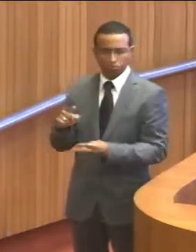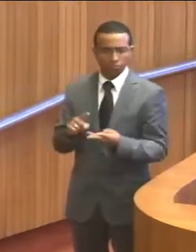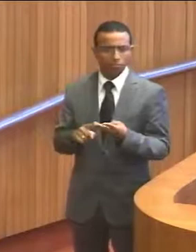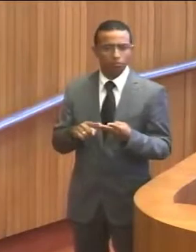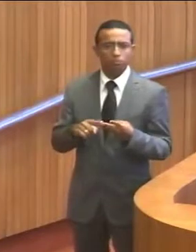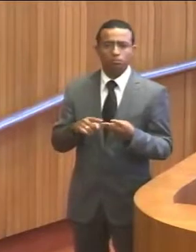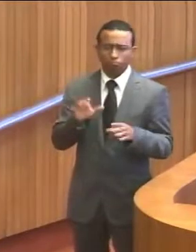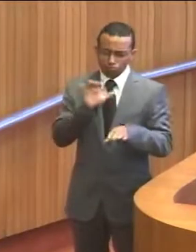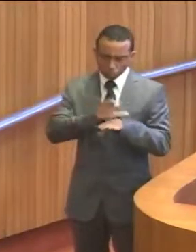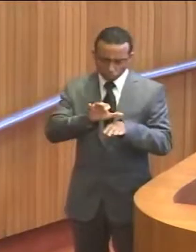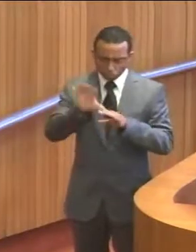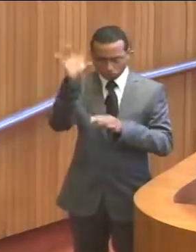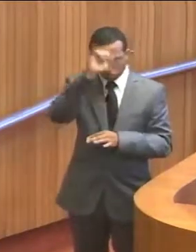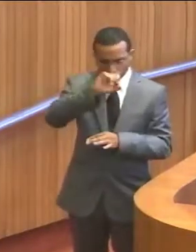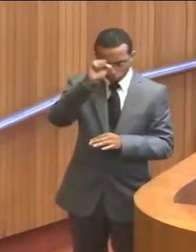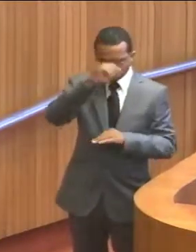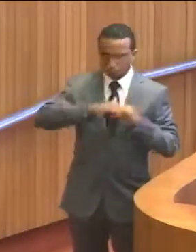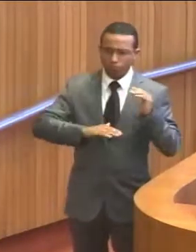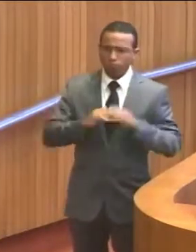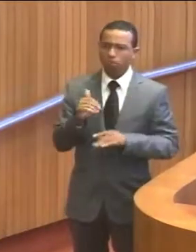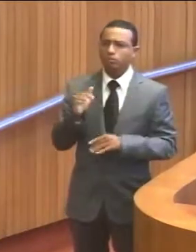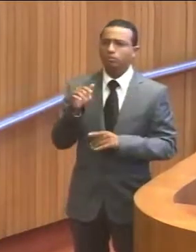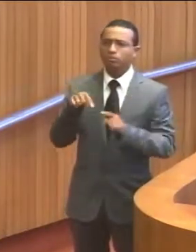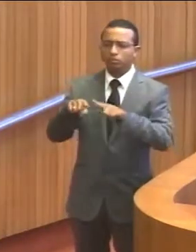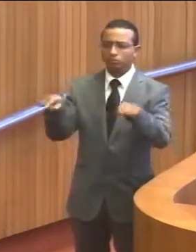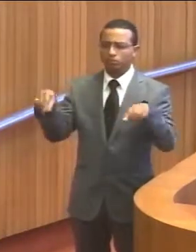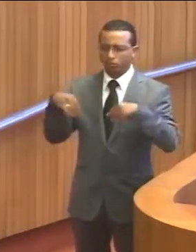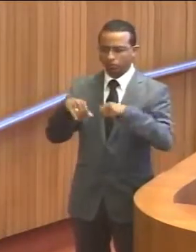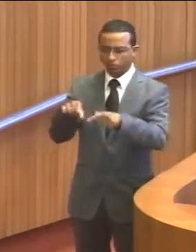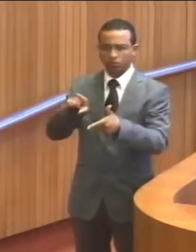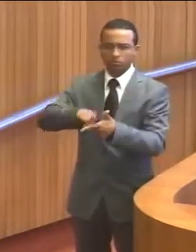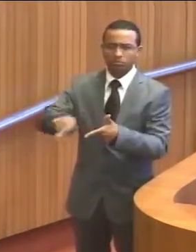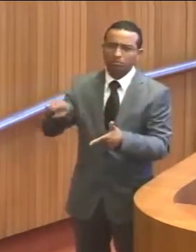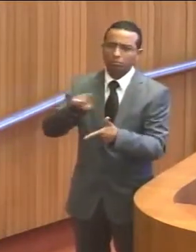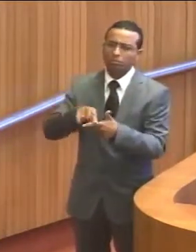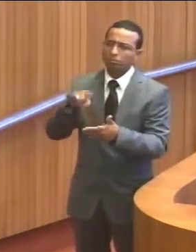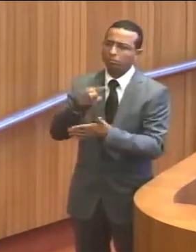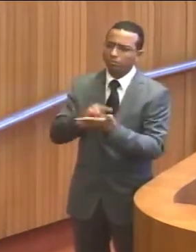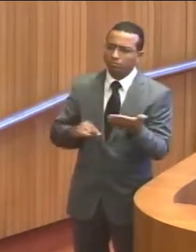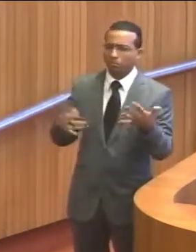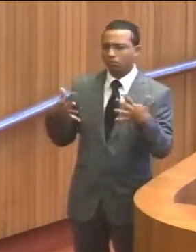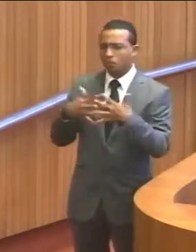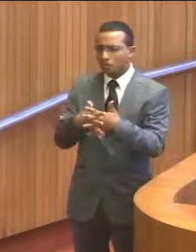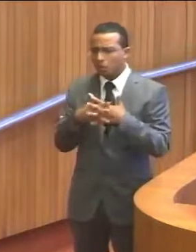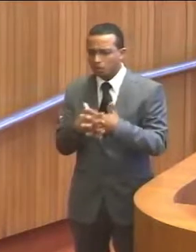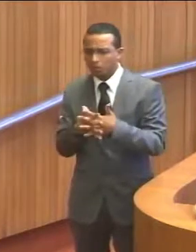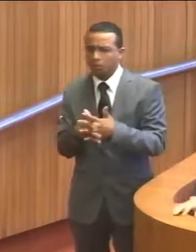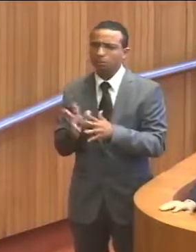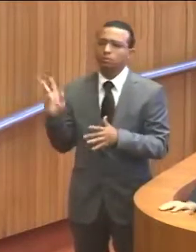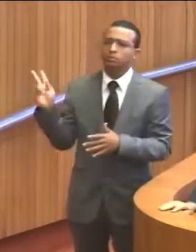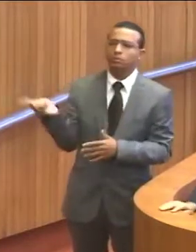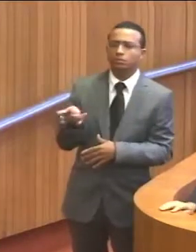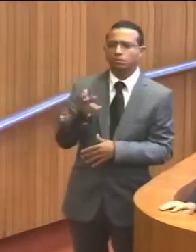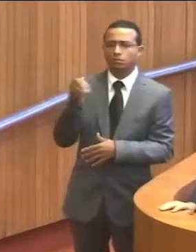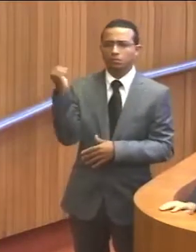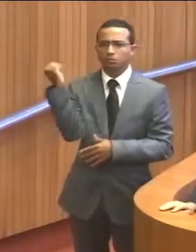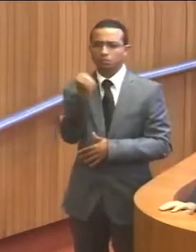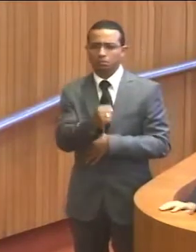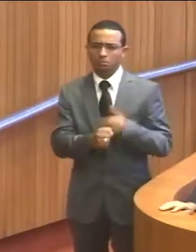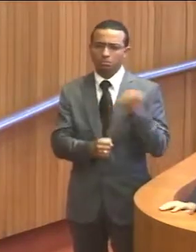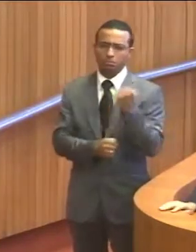há qualificação profissional, a questão fundiária continua sendo motivo de conflito e mortos no campo.